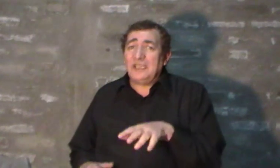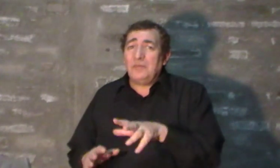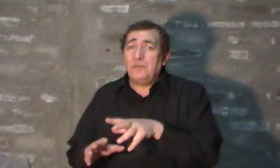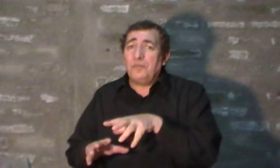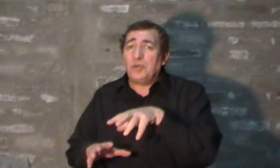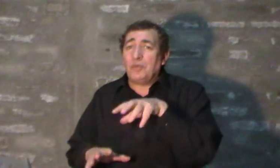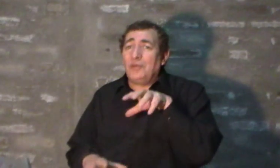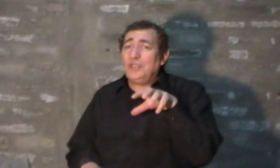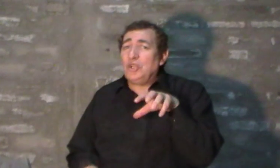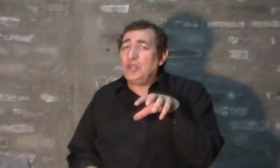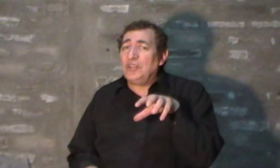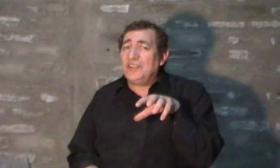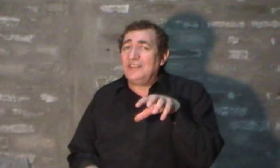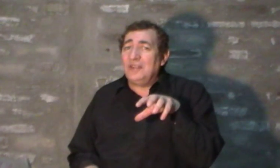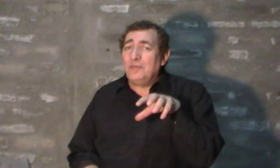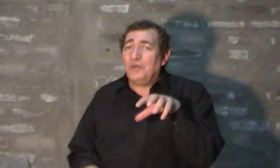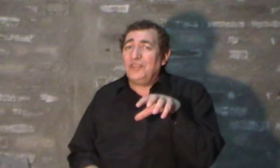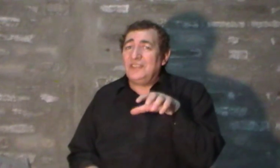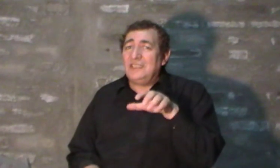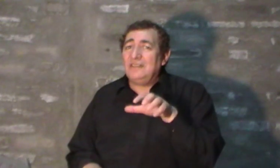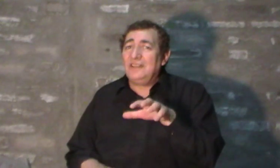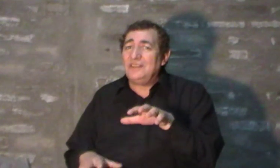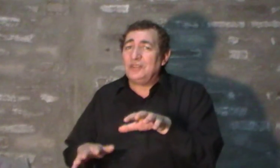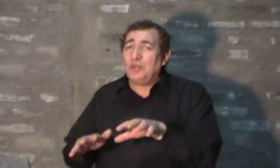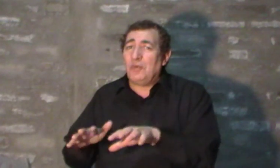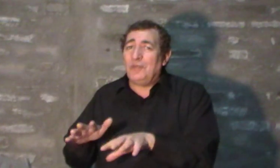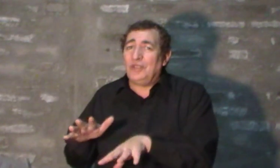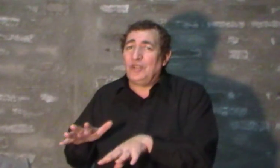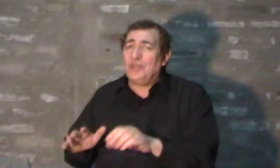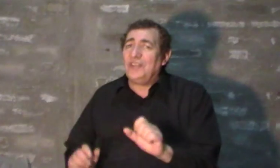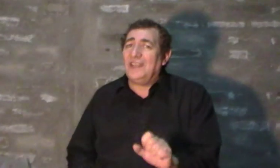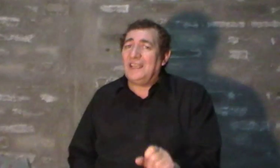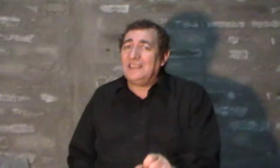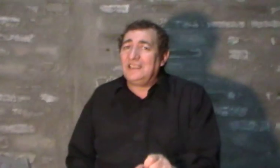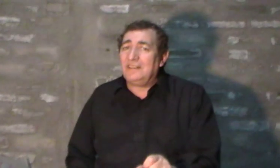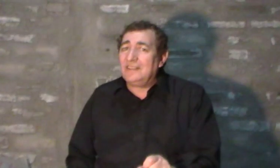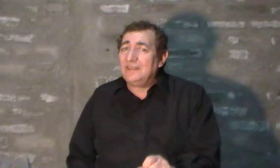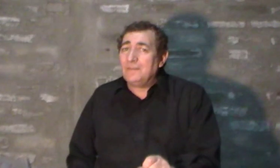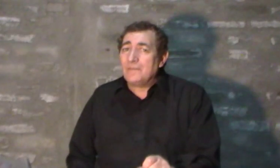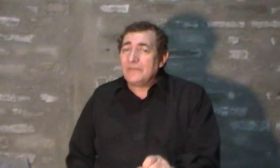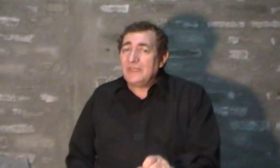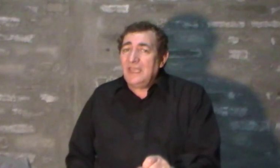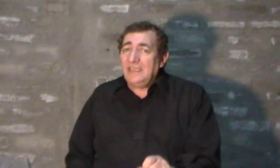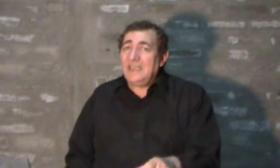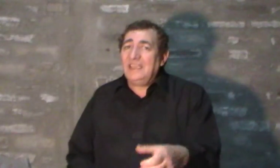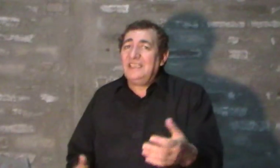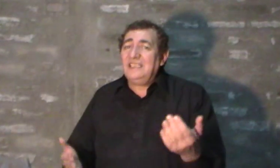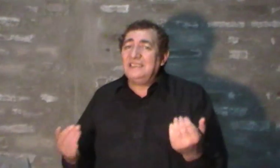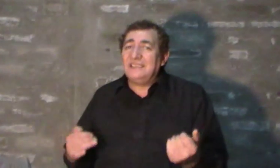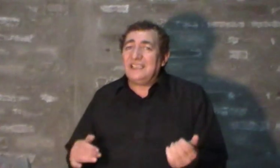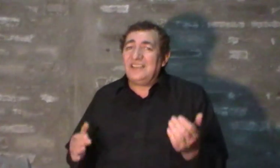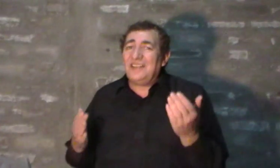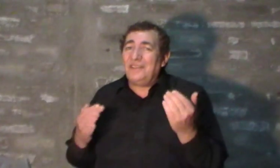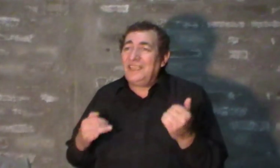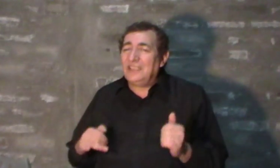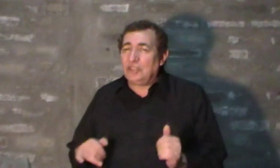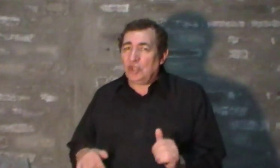atraen por momentos cosas positivas y otros momentos cosas negativas, y hay gente que sabiendo